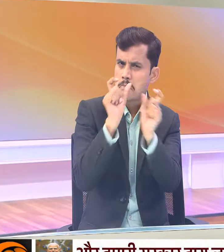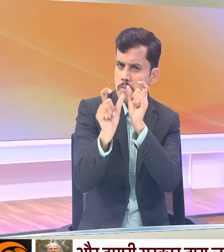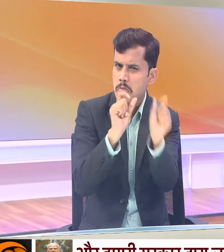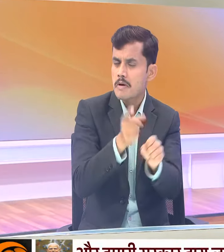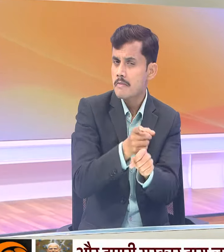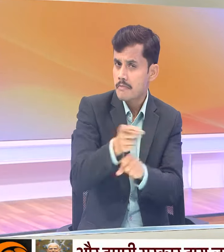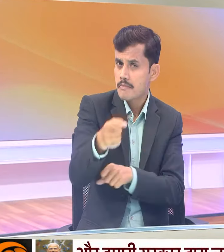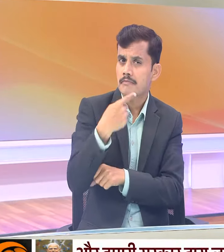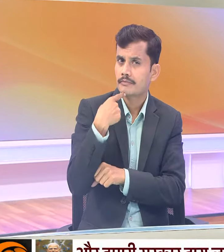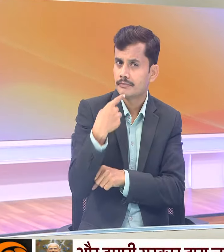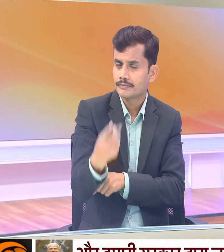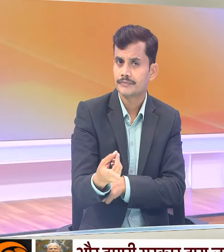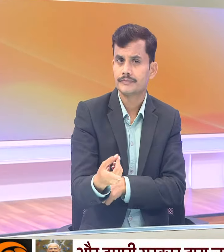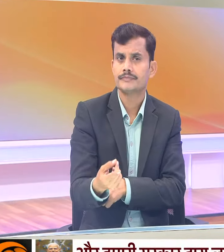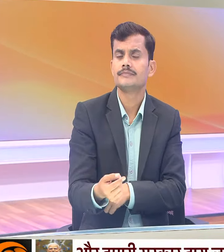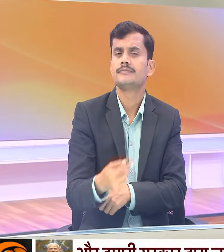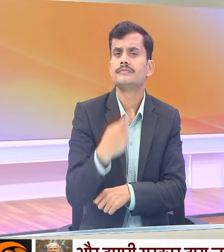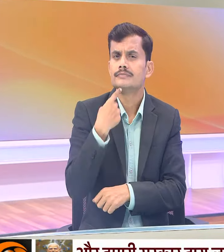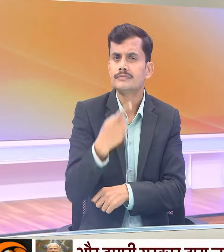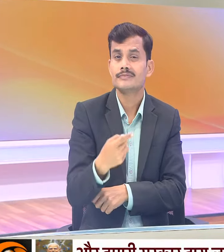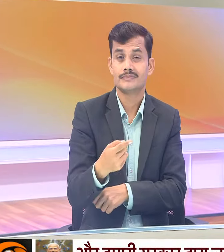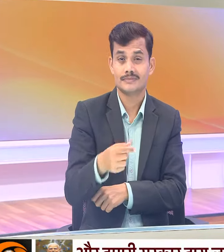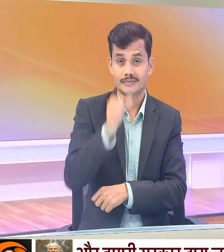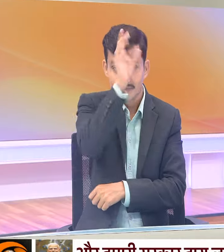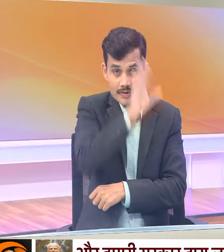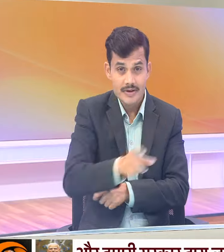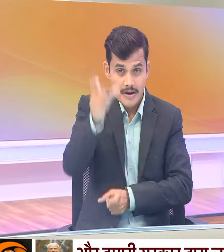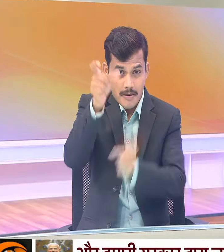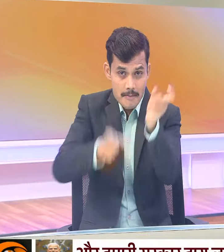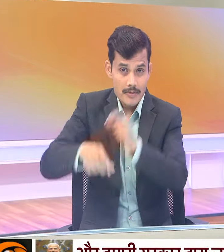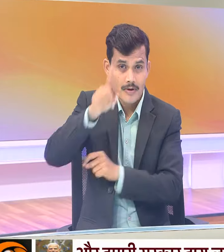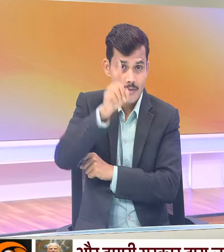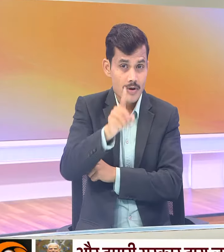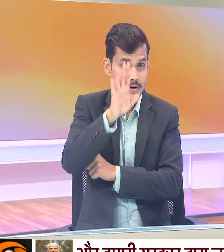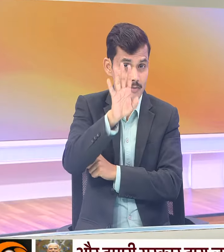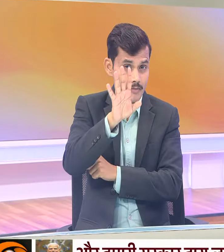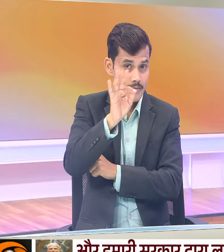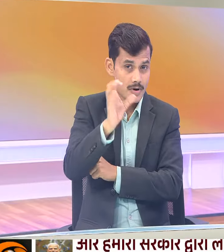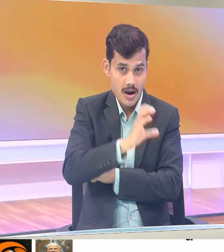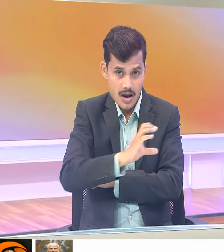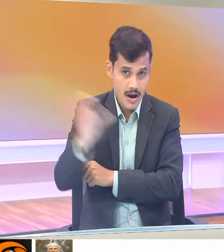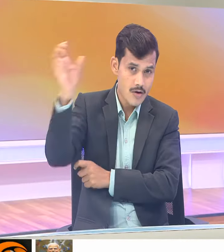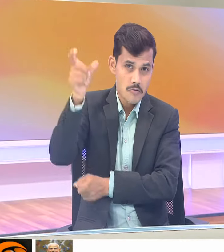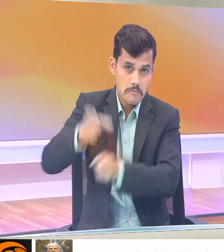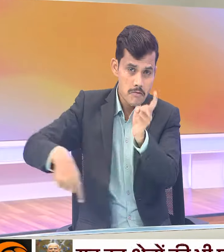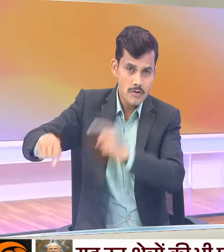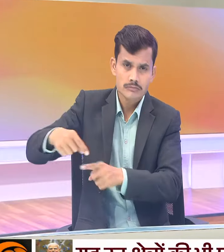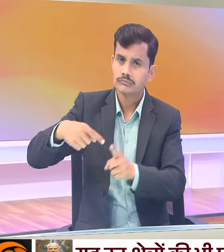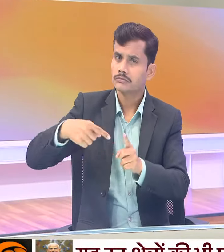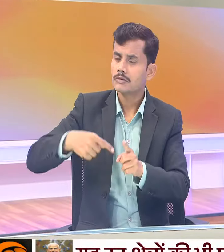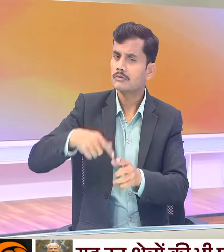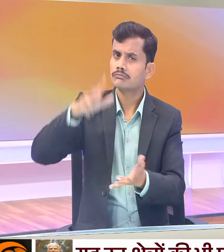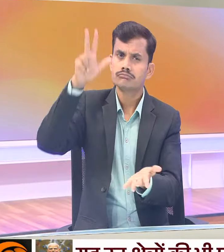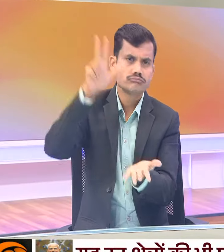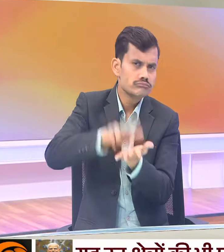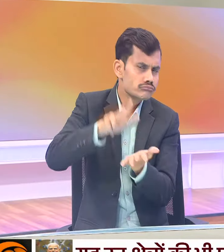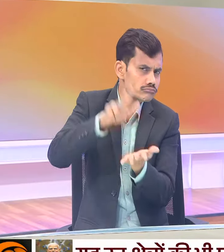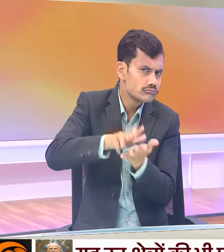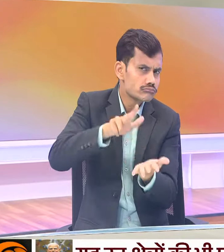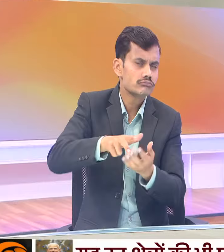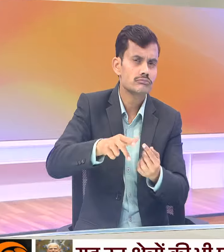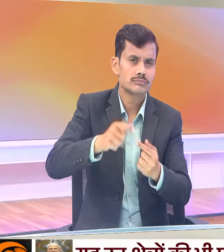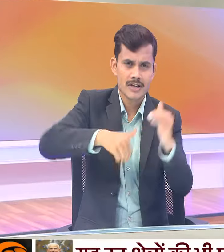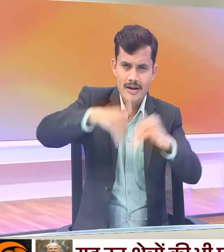उन्हें निशाने पर लिया। उन्हाने कहा कि 140 करूर देशवासियों ने बहुमत के साथ जिस